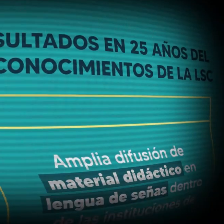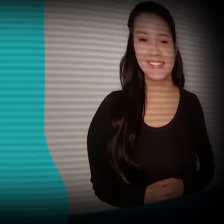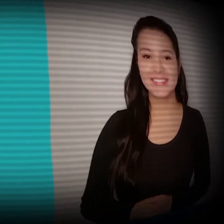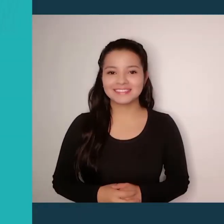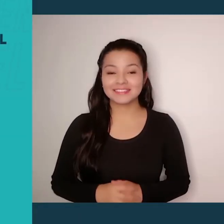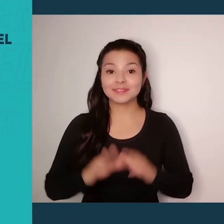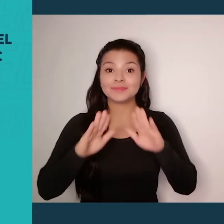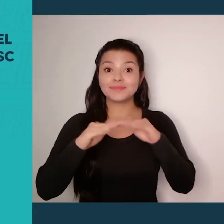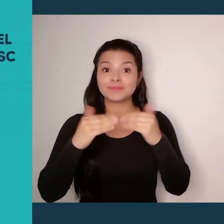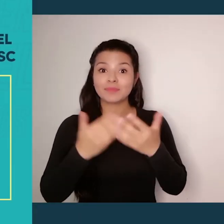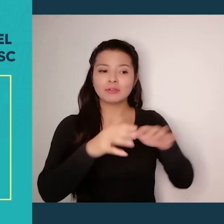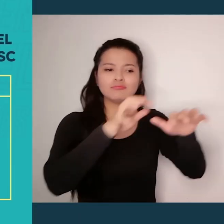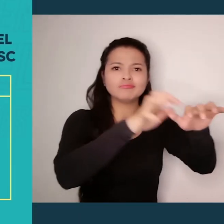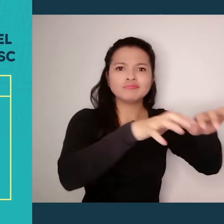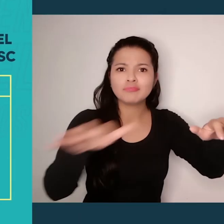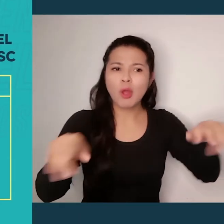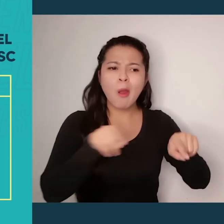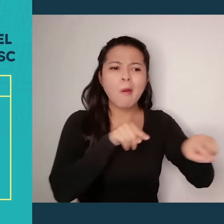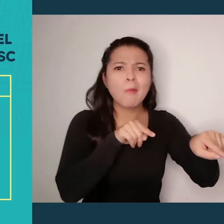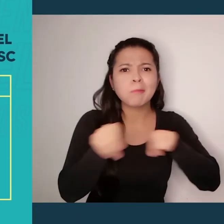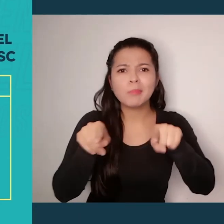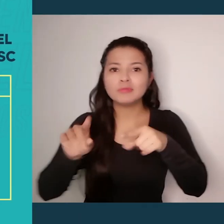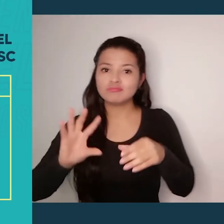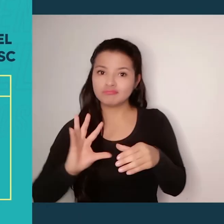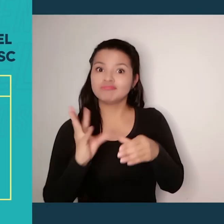Educación bilingüe en escuelas inclusivas.